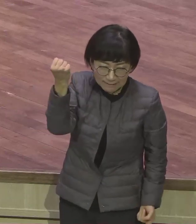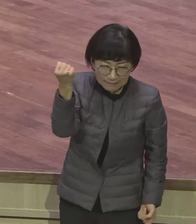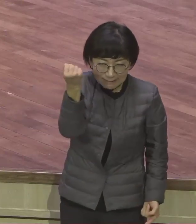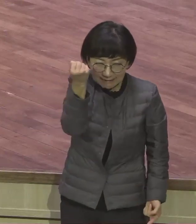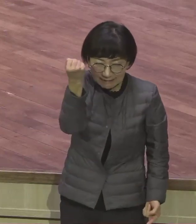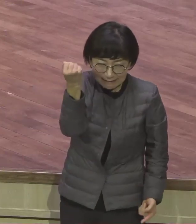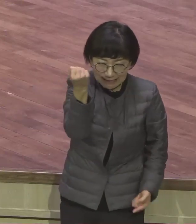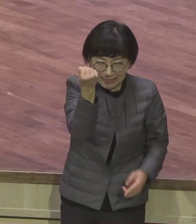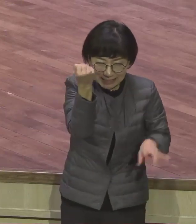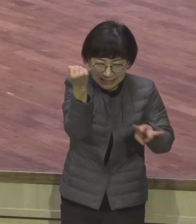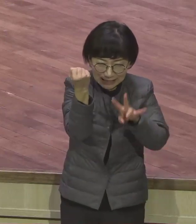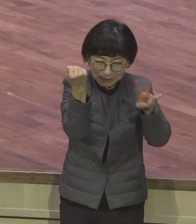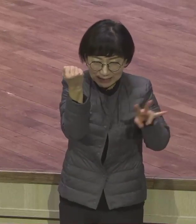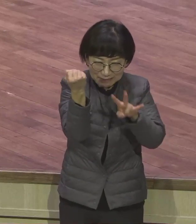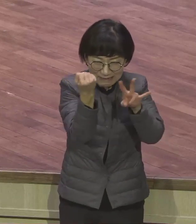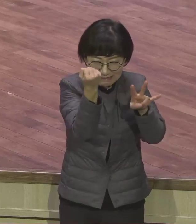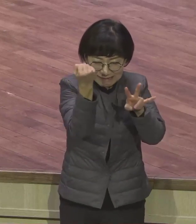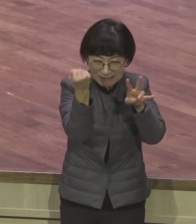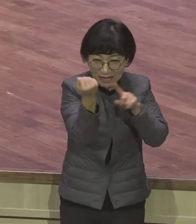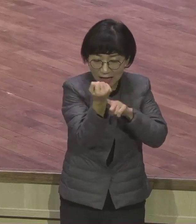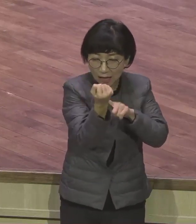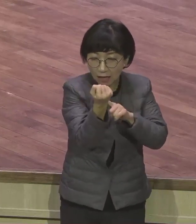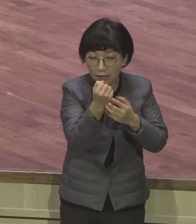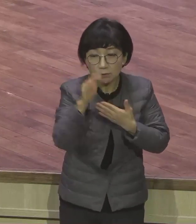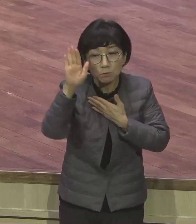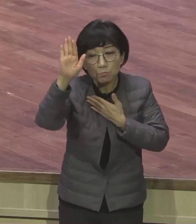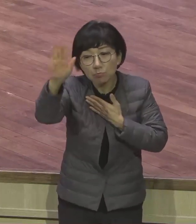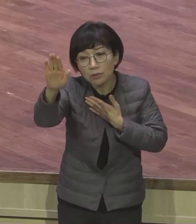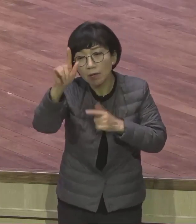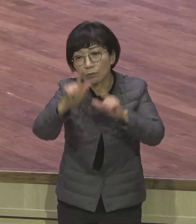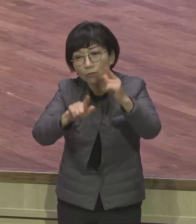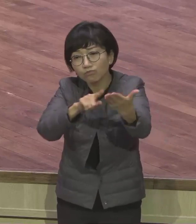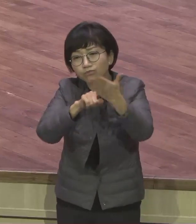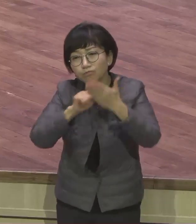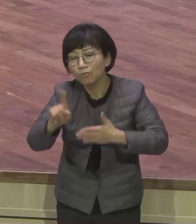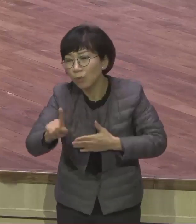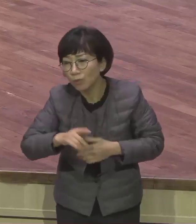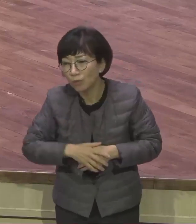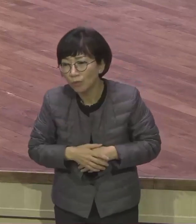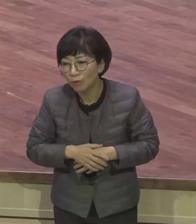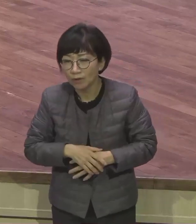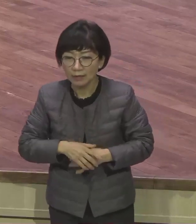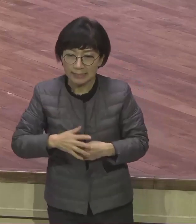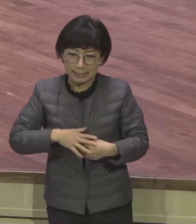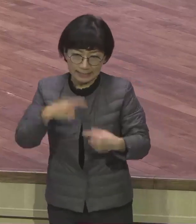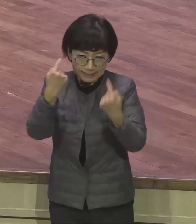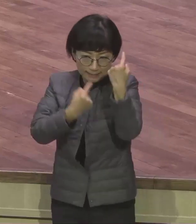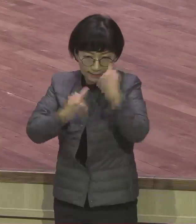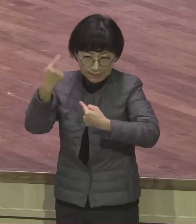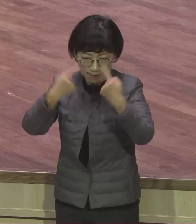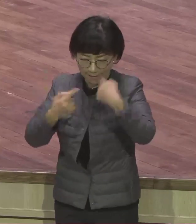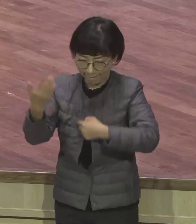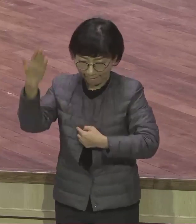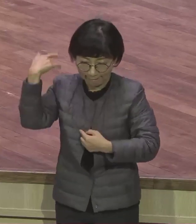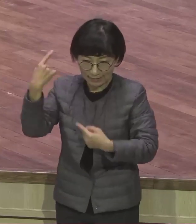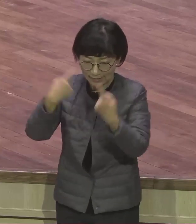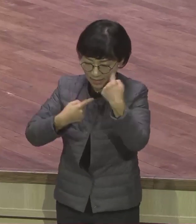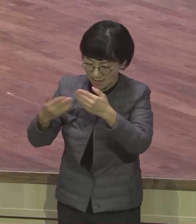그 사람이 미래에 있겠어요 상처 상처 그 옛날 받았던 그 상처 그